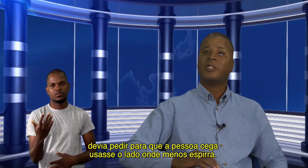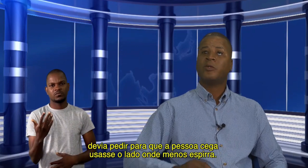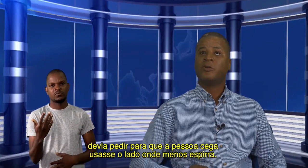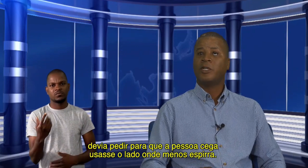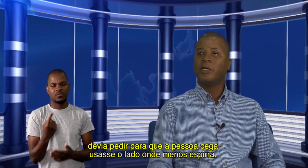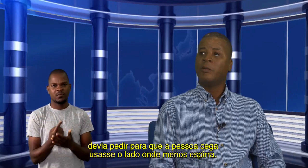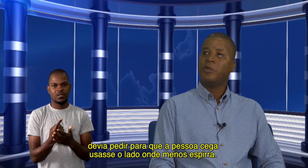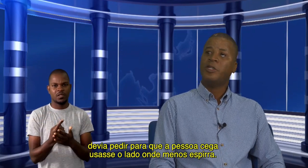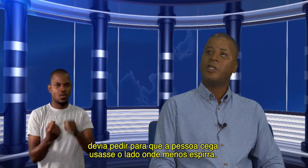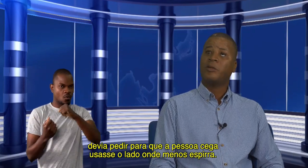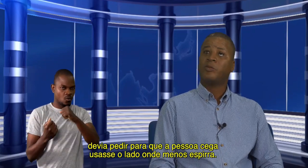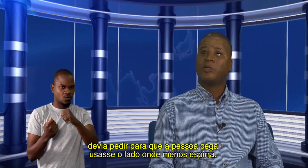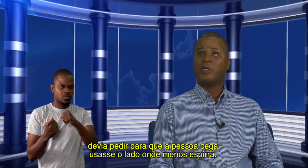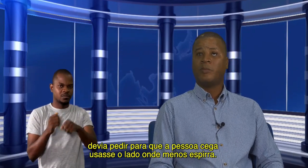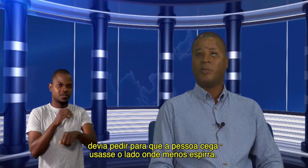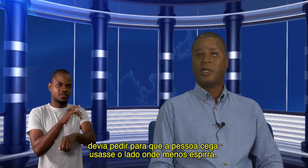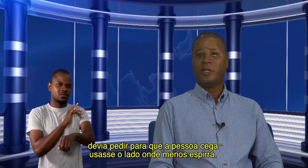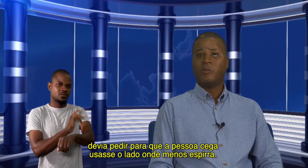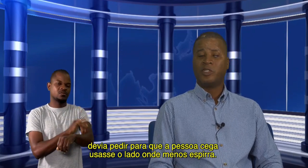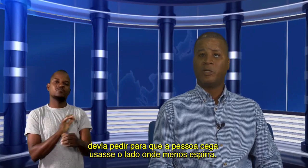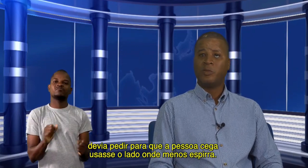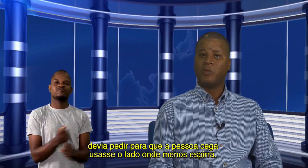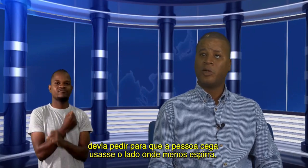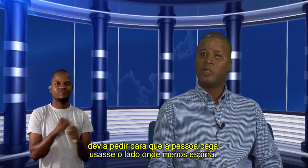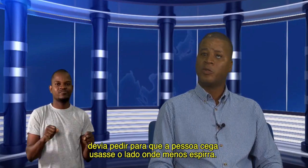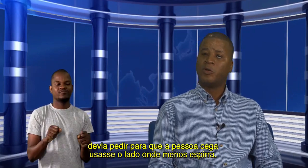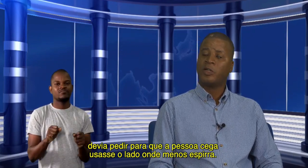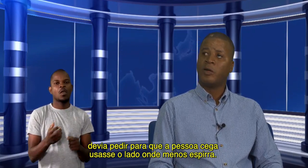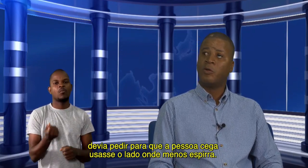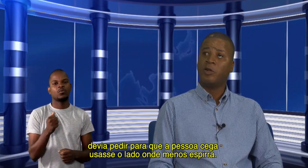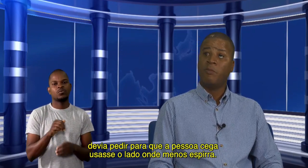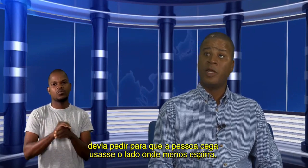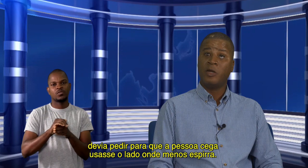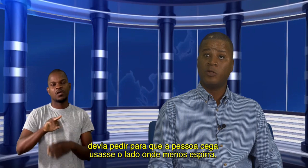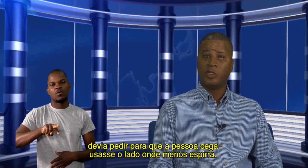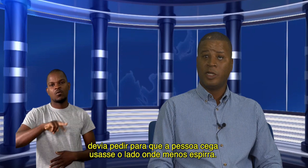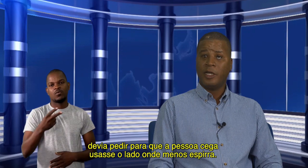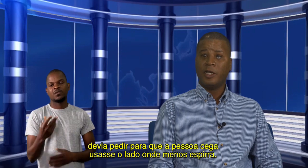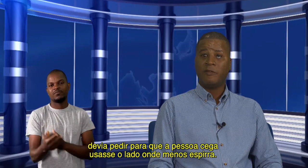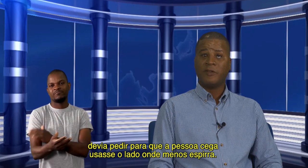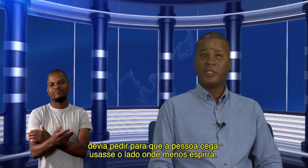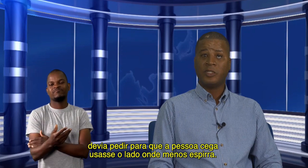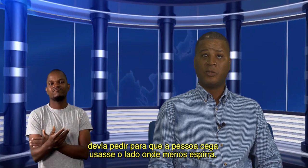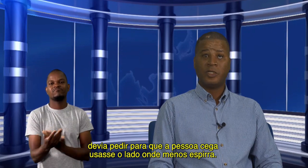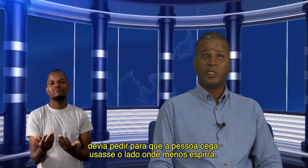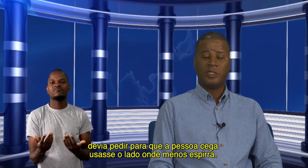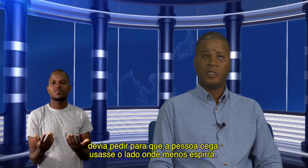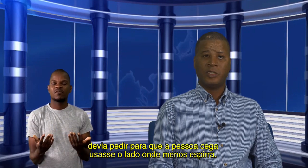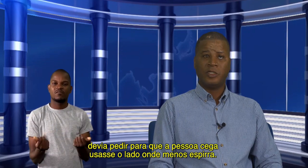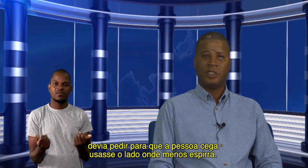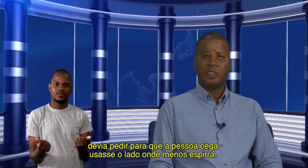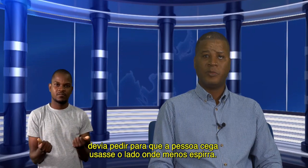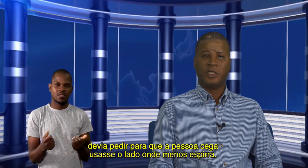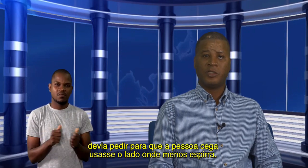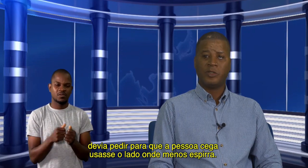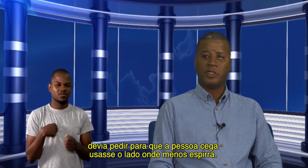altura pedir que a pessoa pegue, por exemplo, no braço contrário, onde menos ele faz as suas expirações.